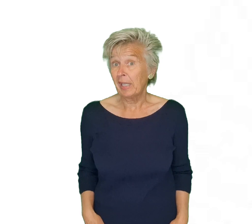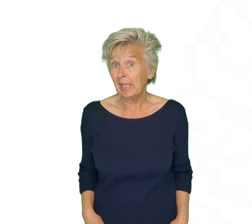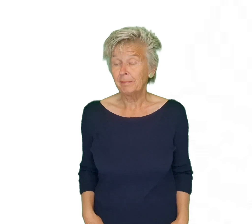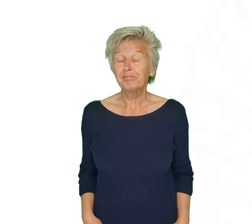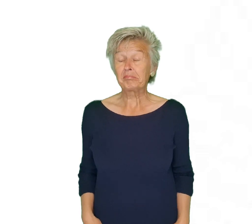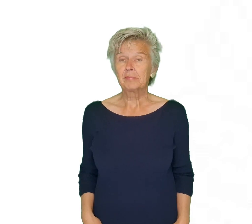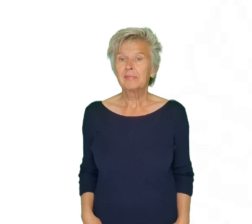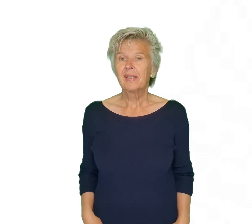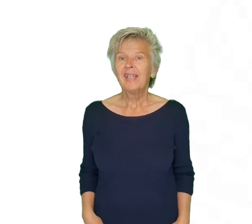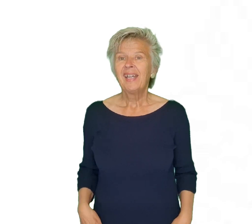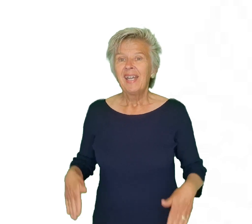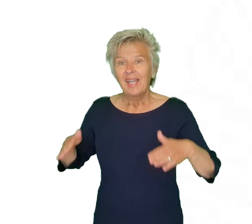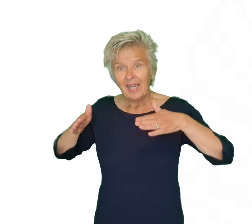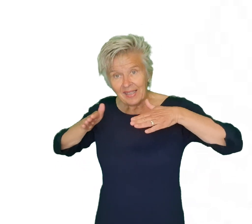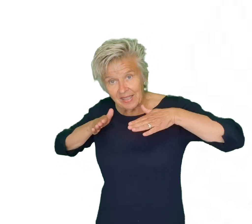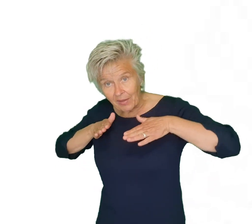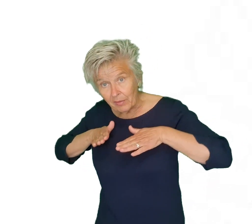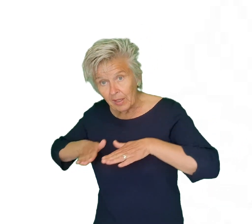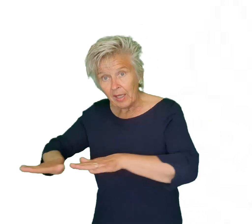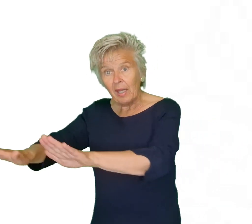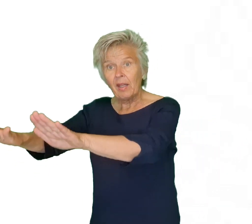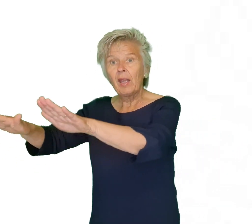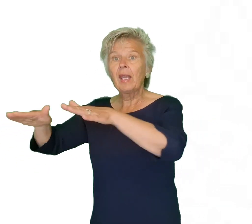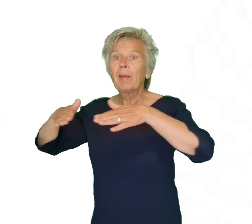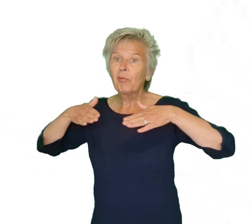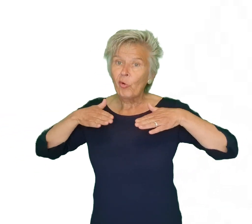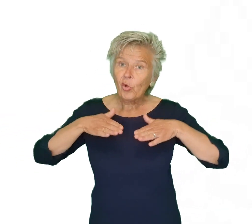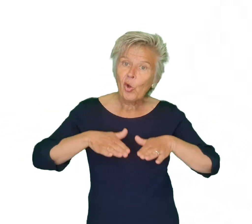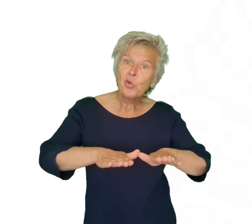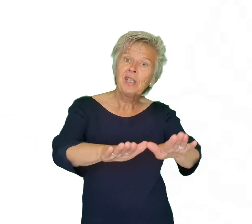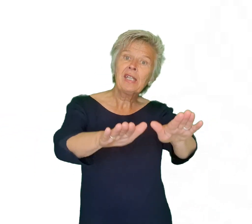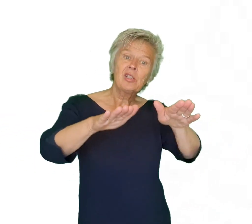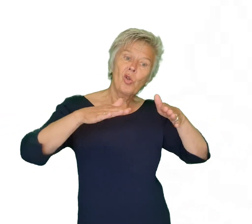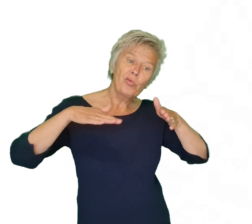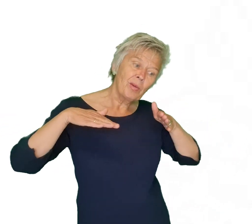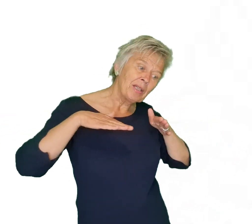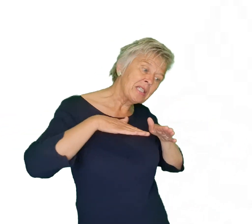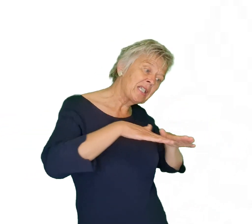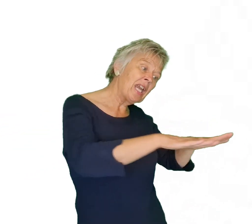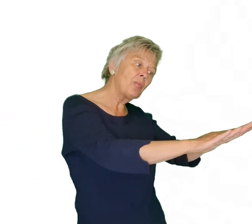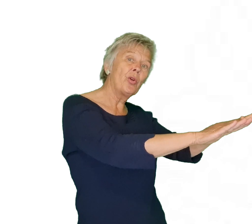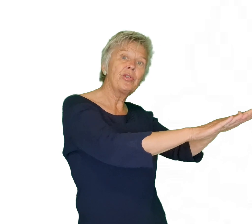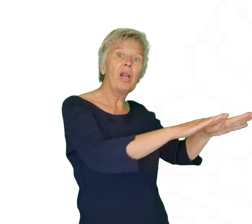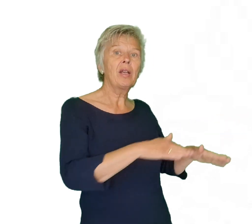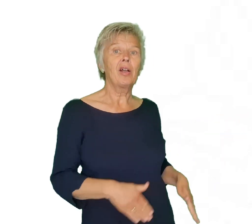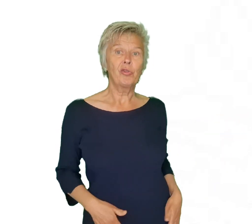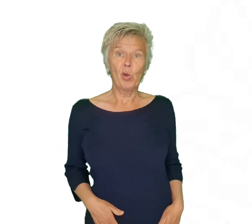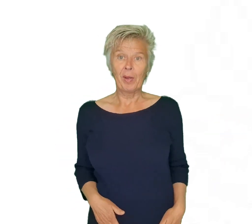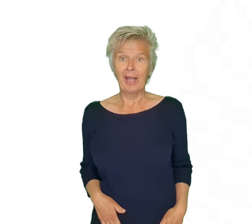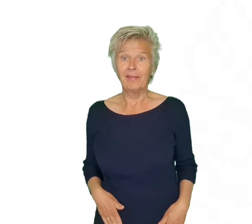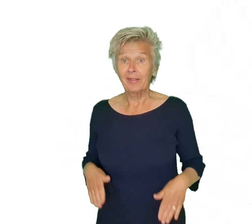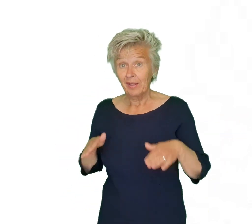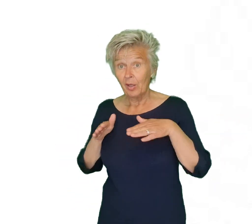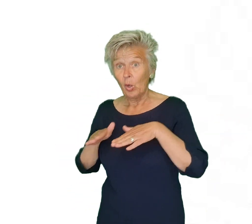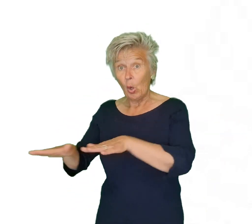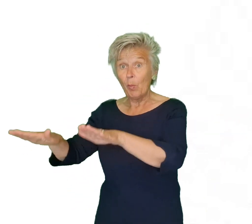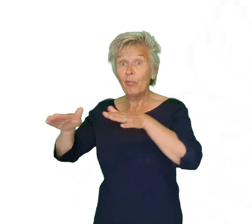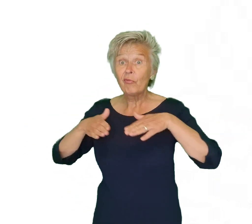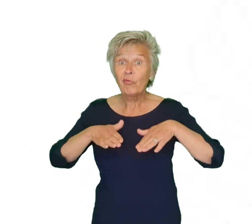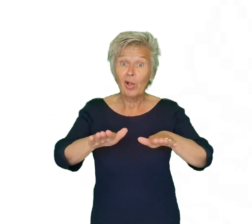En dat is dan Ik heb ervoor gekozen net alsof je met die skateboard alle kanten op gaat Hop, val